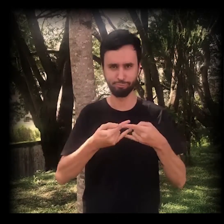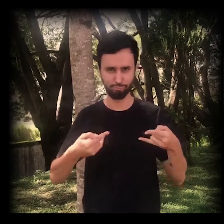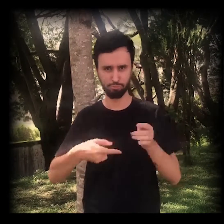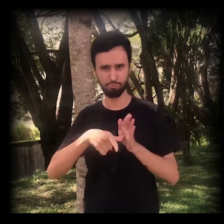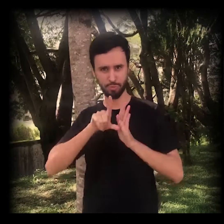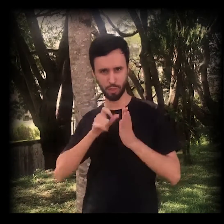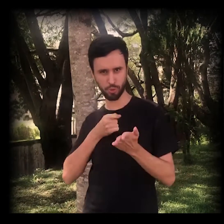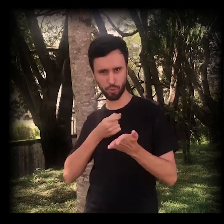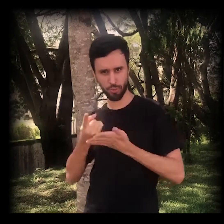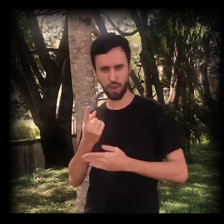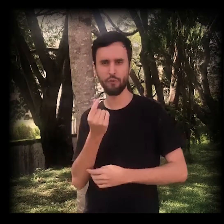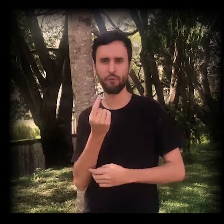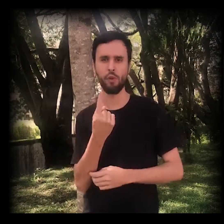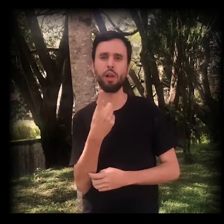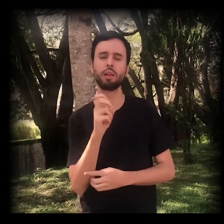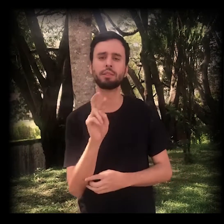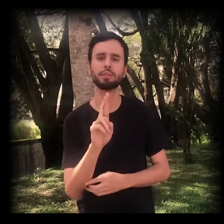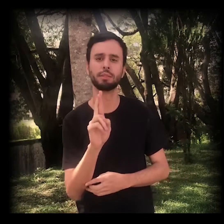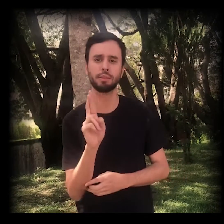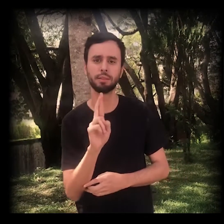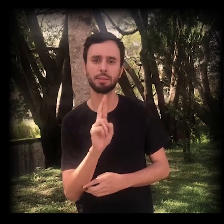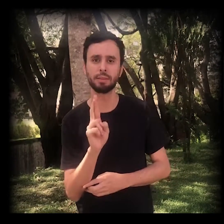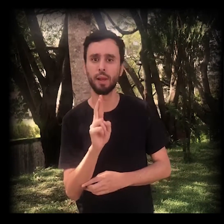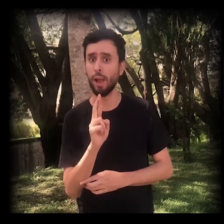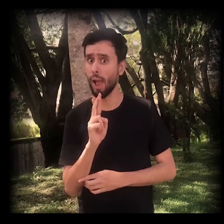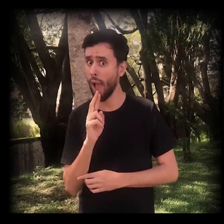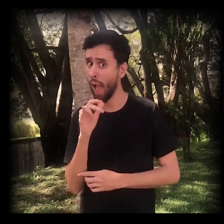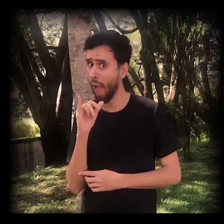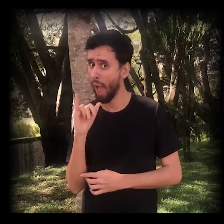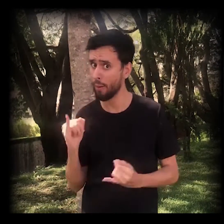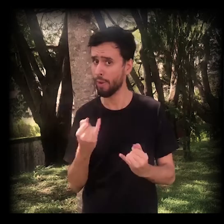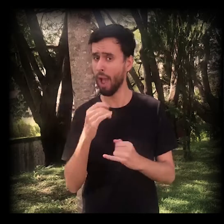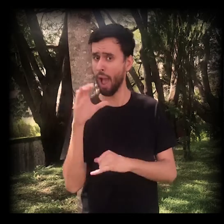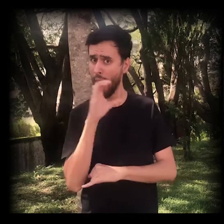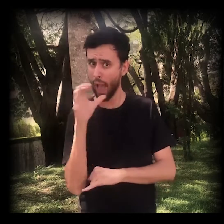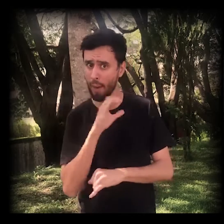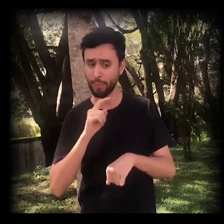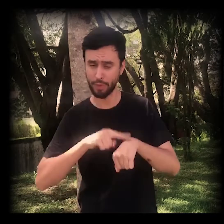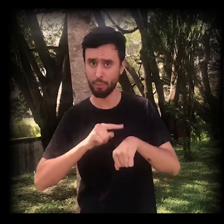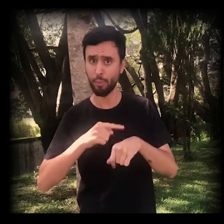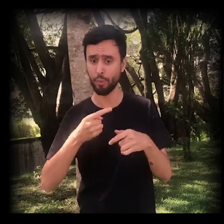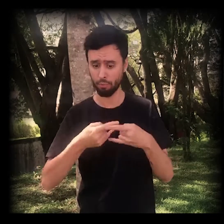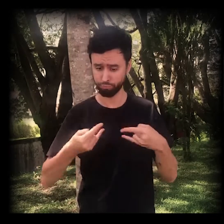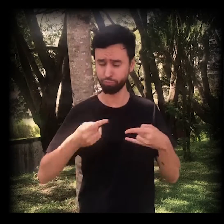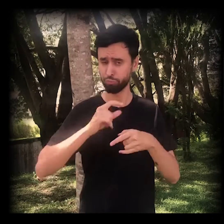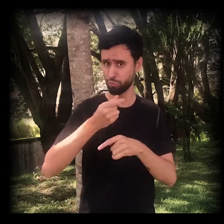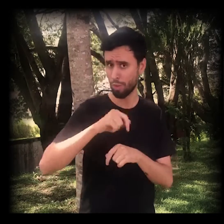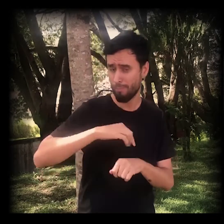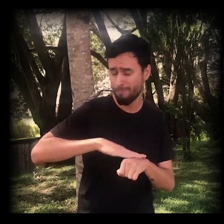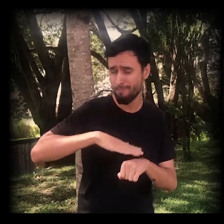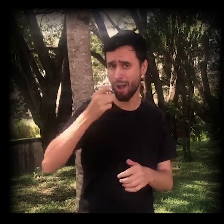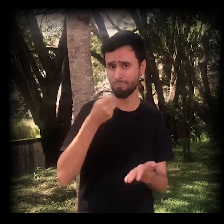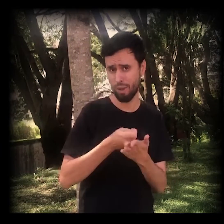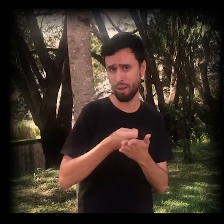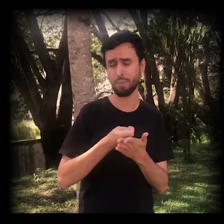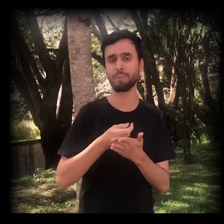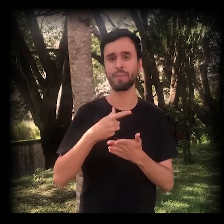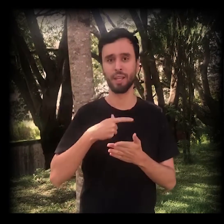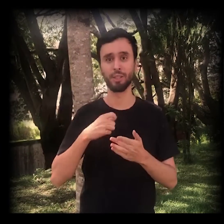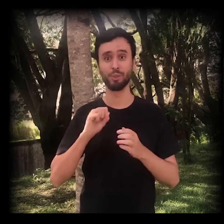estão apenas R$15,00 e não marca bobeira que o preço vai aumentar na porta. O nosso show, o show do Quilotones, vai ter